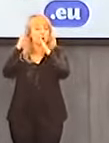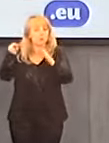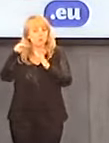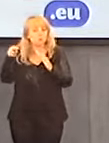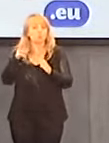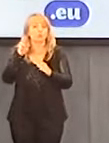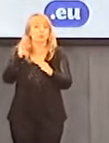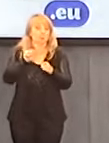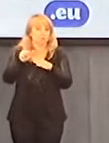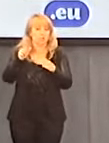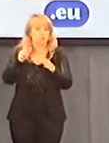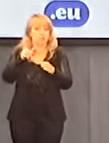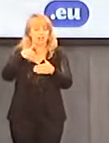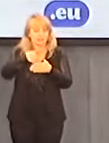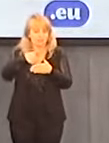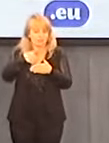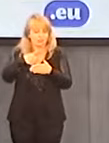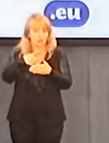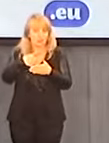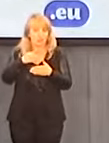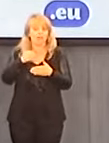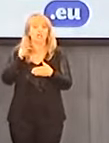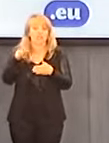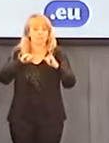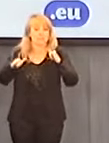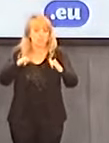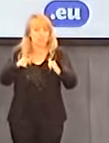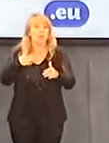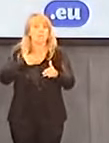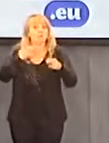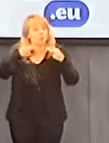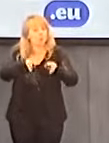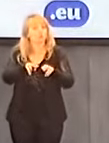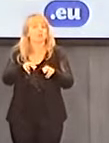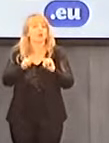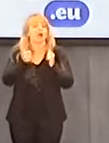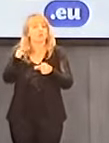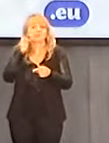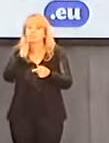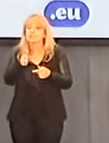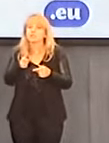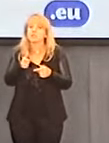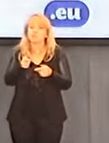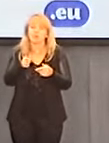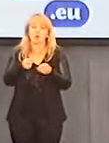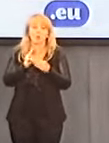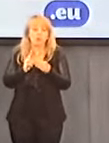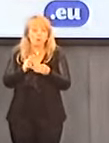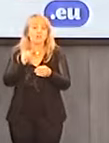i ci konkretni hierarchowie mogą mieć udział w tym, żeby te przestępstwa tuszować, żeby